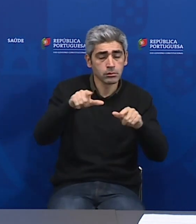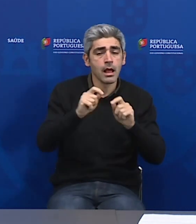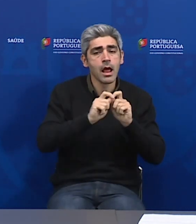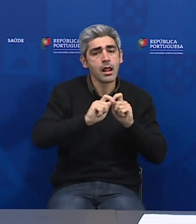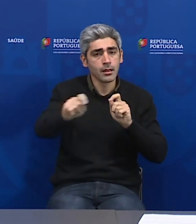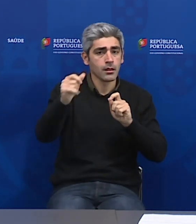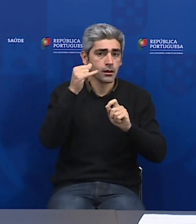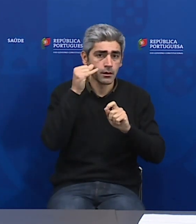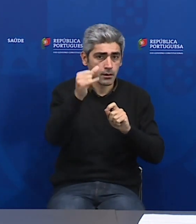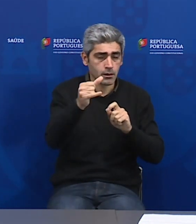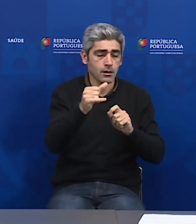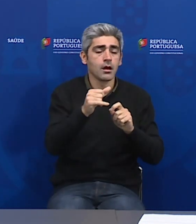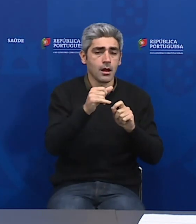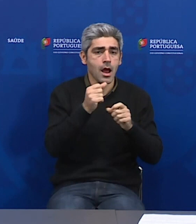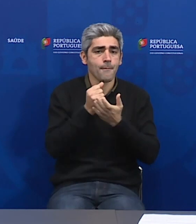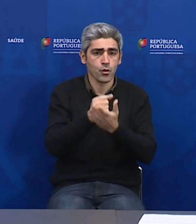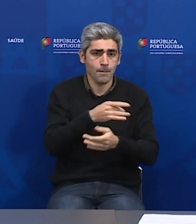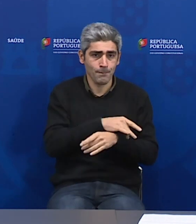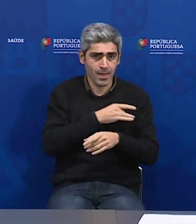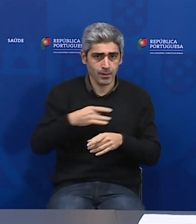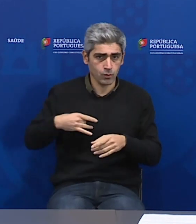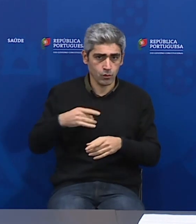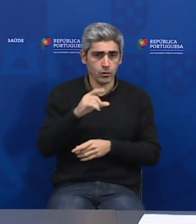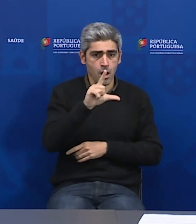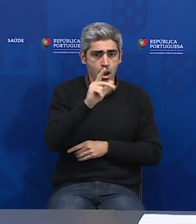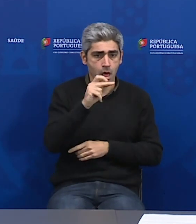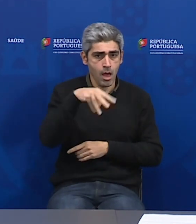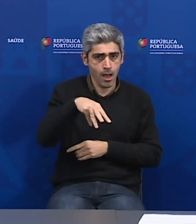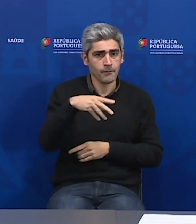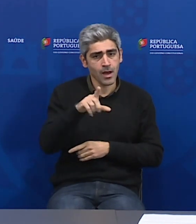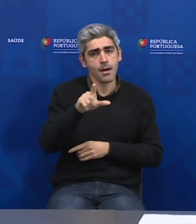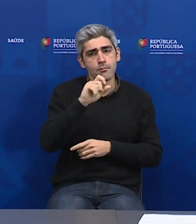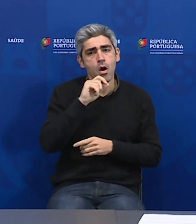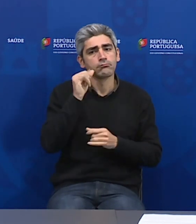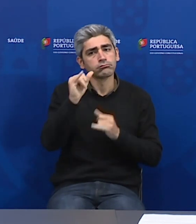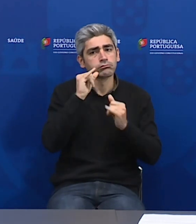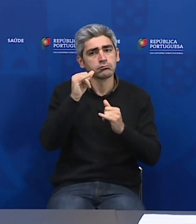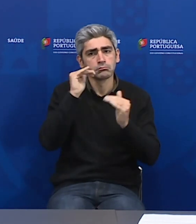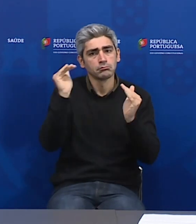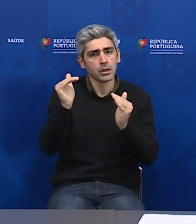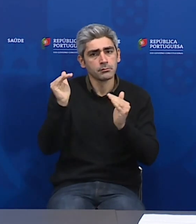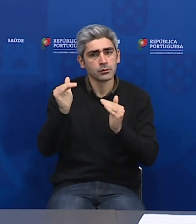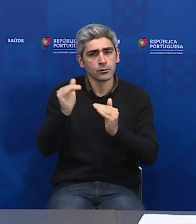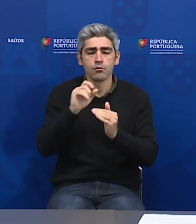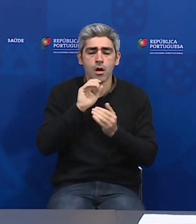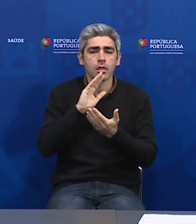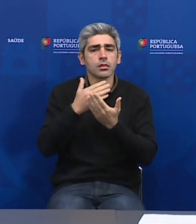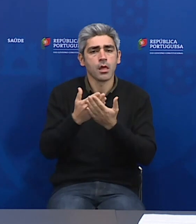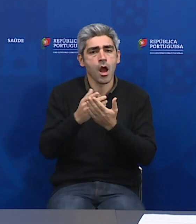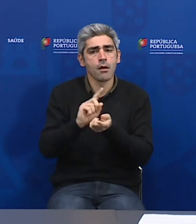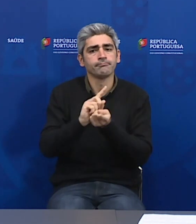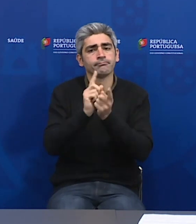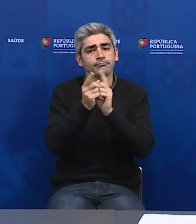médico, conhecida por LAM, vai-se tornando redundante, o que poderá levar, gradualmente, à